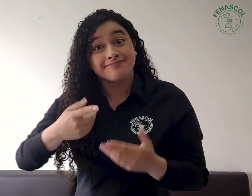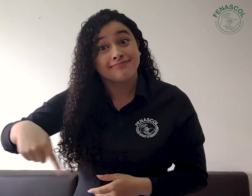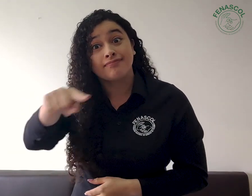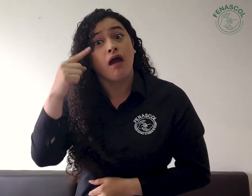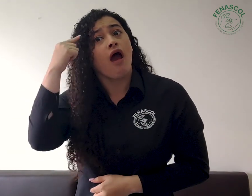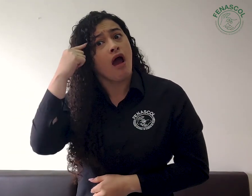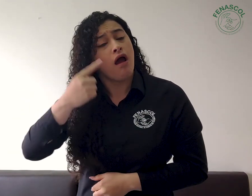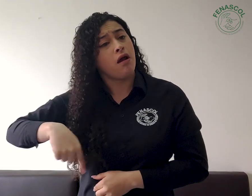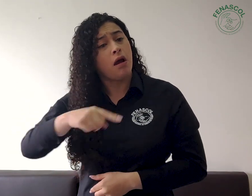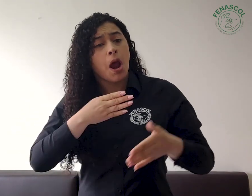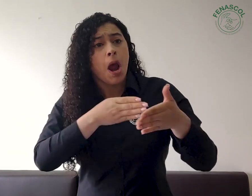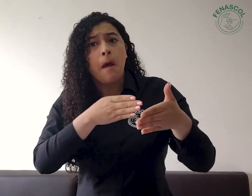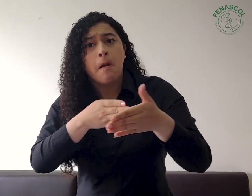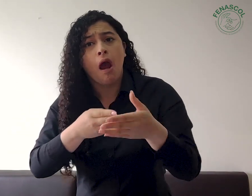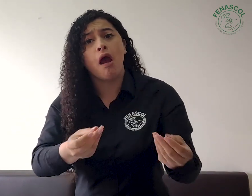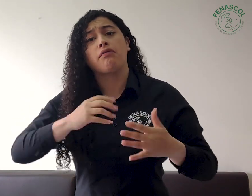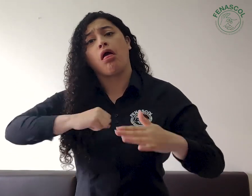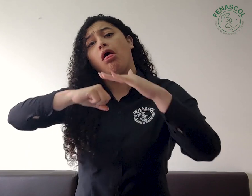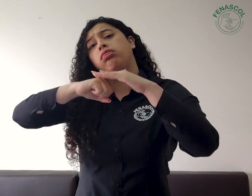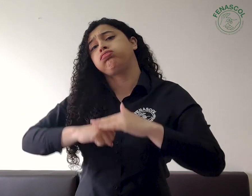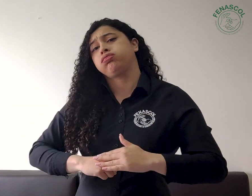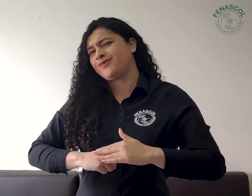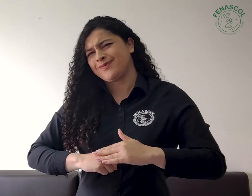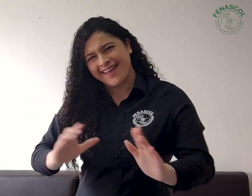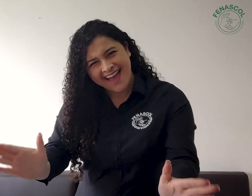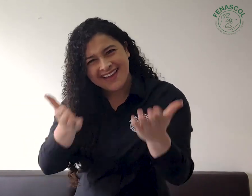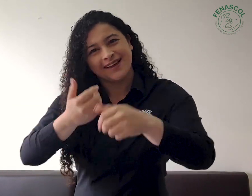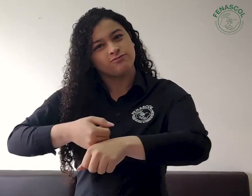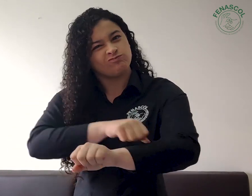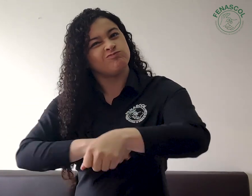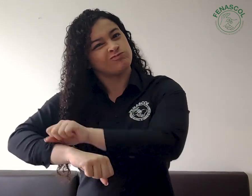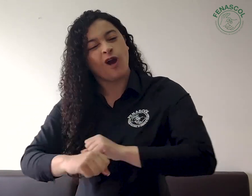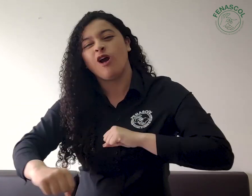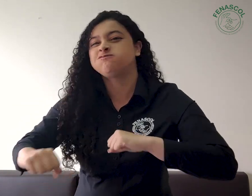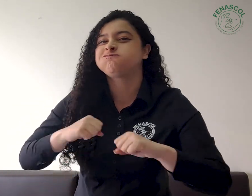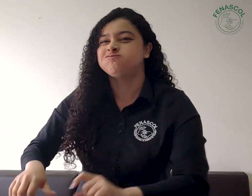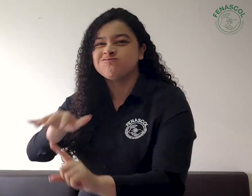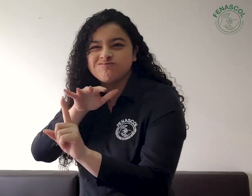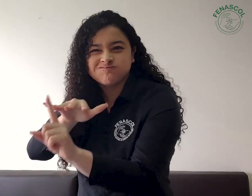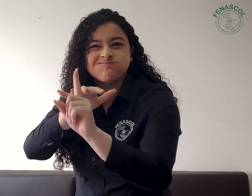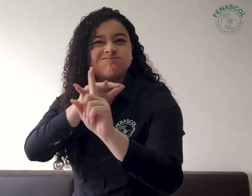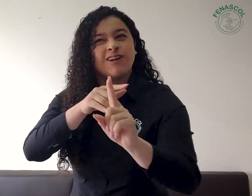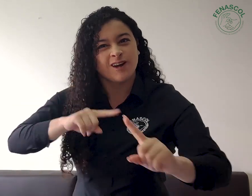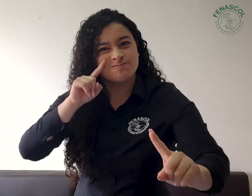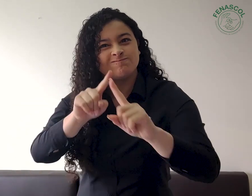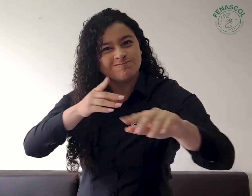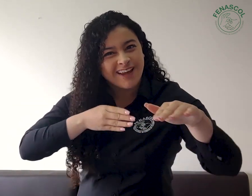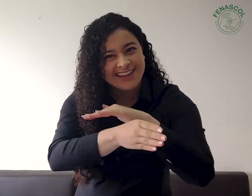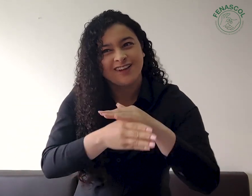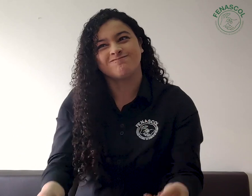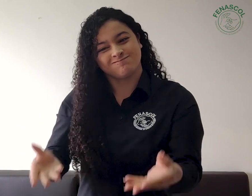no debes conformarte no ánimo ponte la camiseta de la incidencia para seguir con el reconocimiento a la lengua de señas y